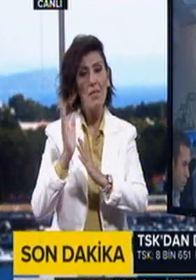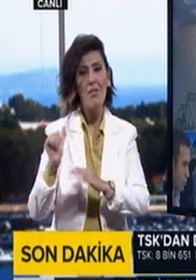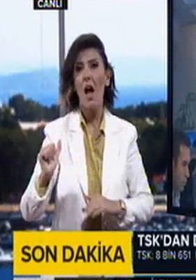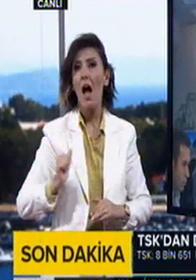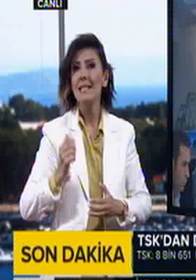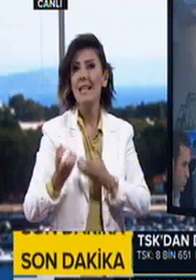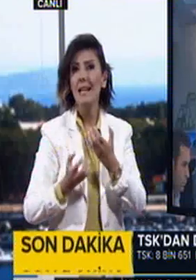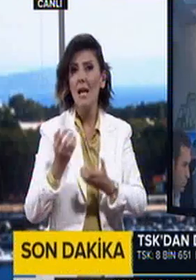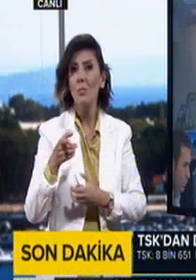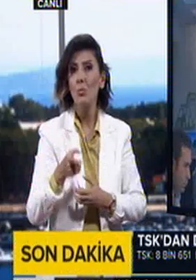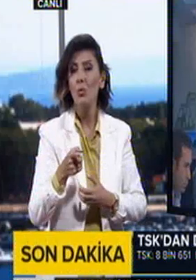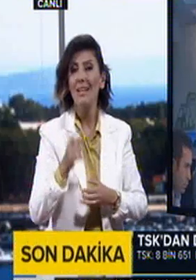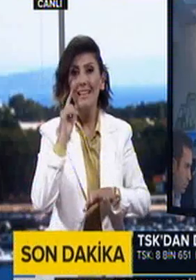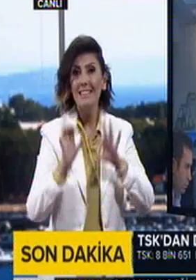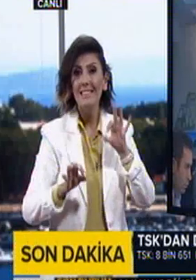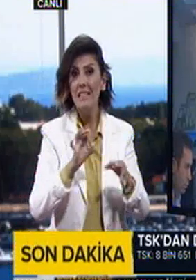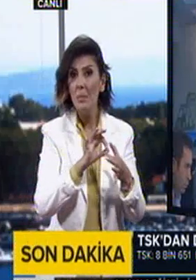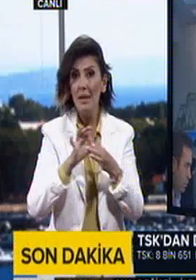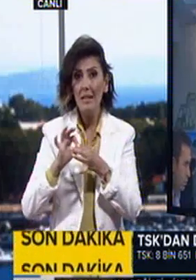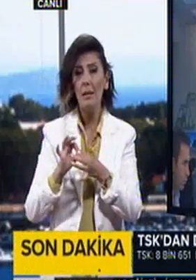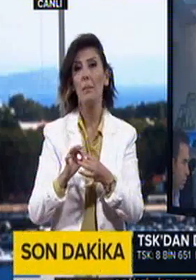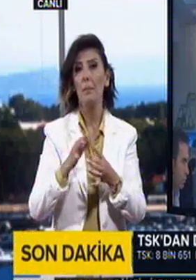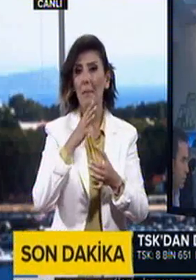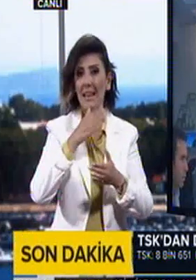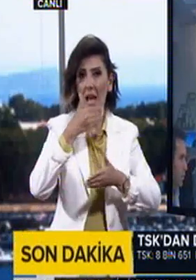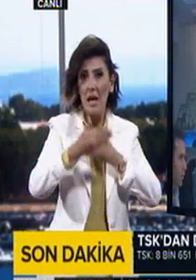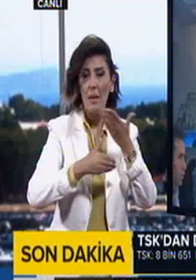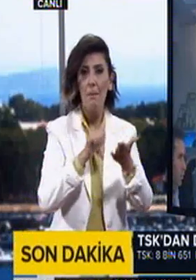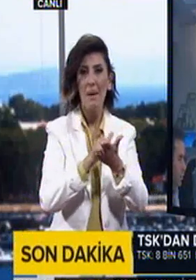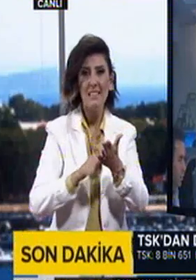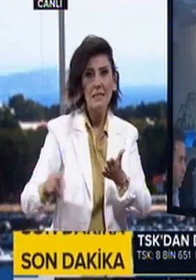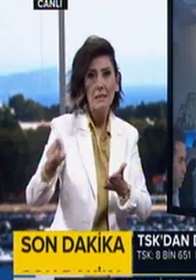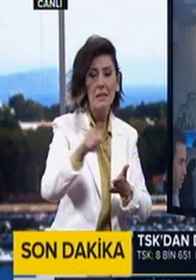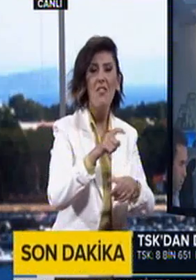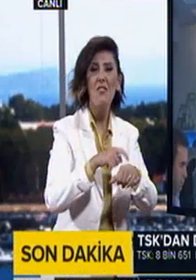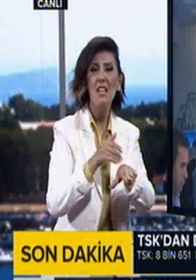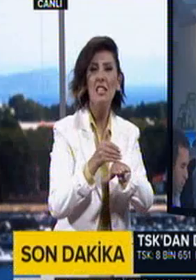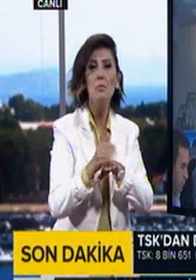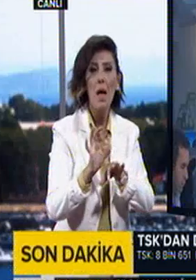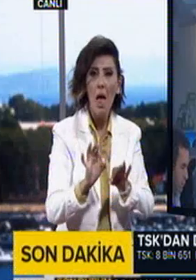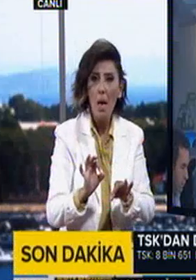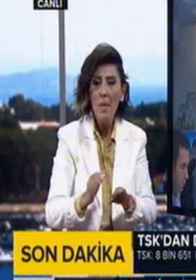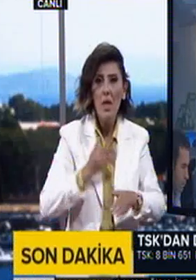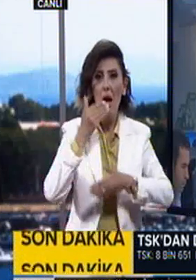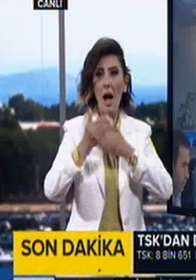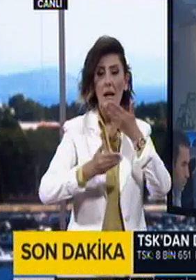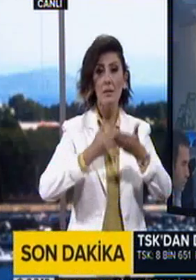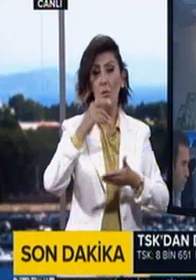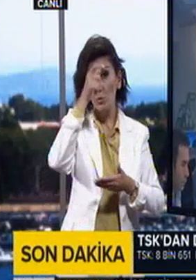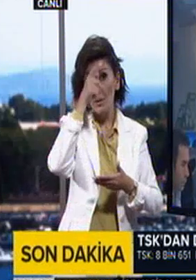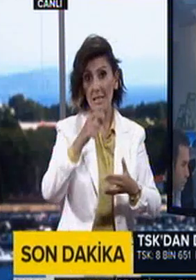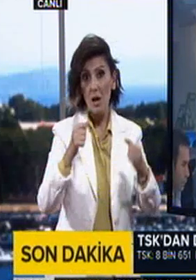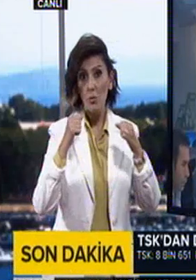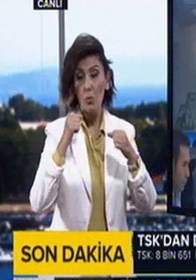Askeri kaynaklardan bu incelemede ilişkin bir bilgi aktarıldı. Basın mensuplarına hemen vakit geçirmeden aktaralım. Türk Silahlı